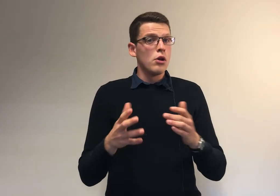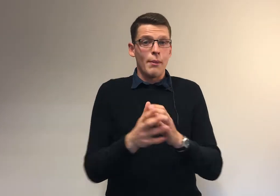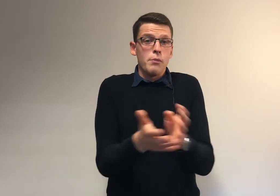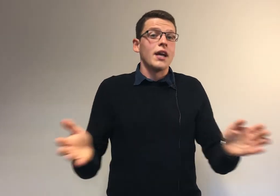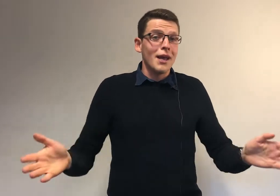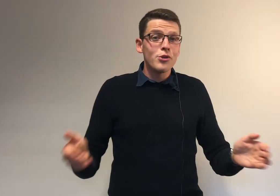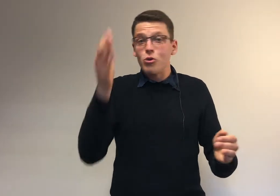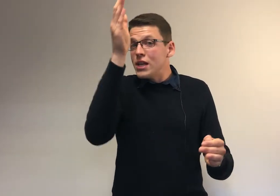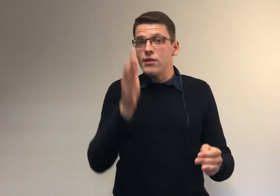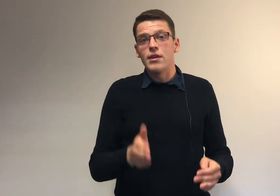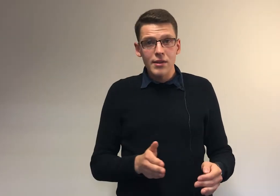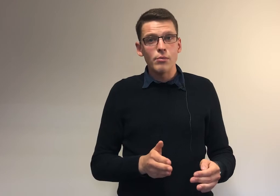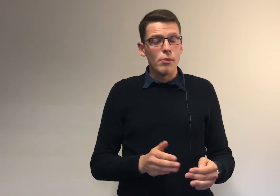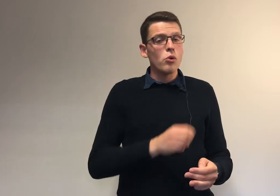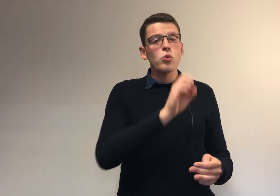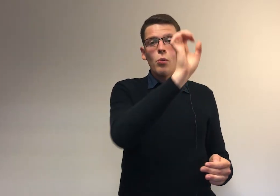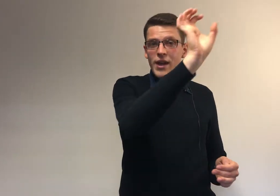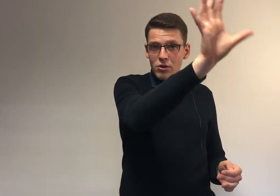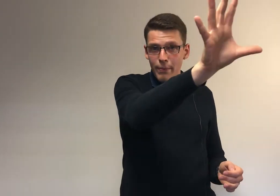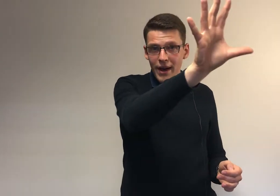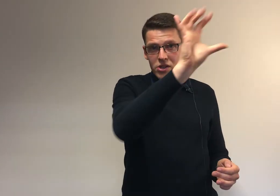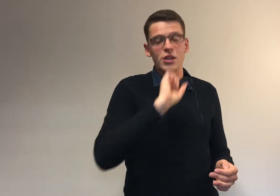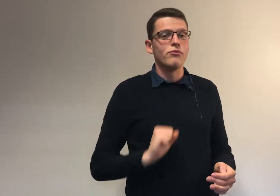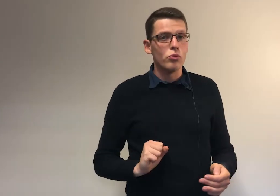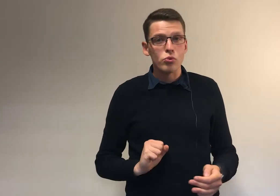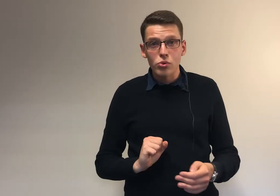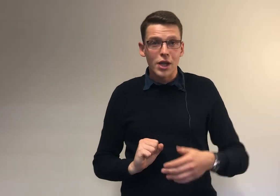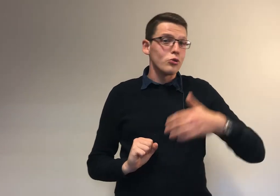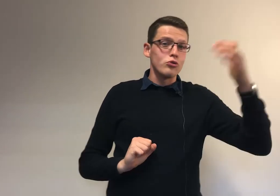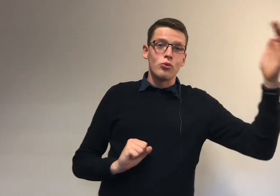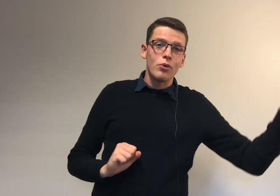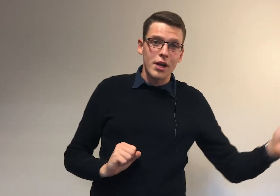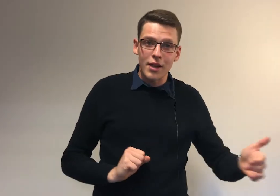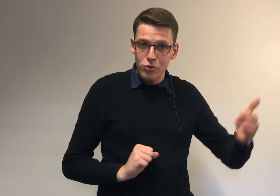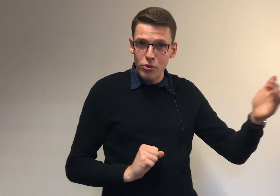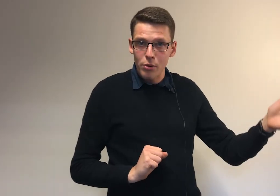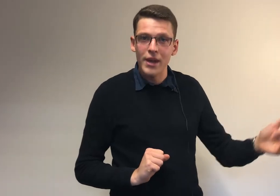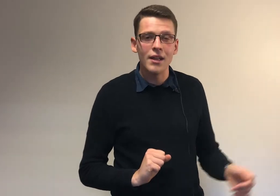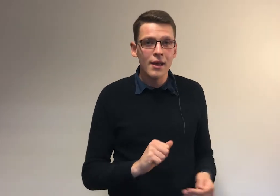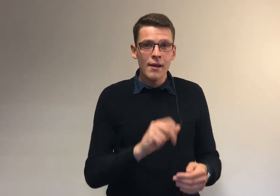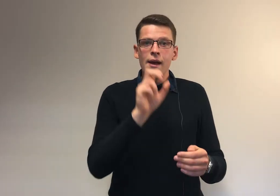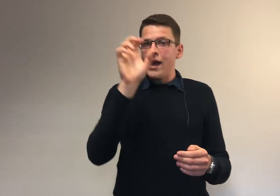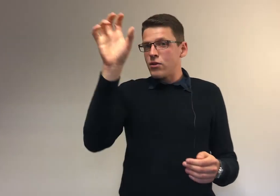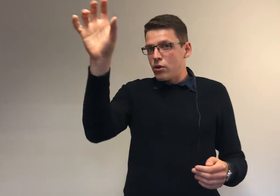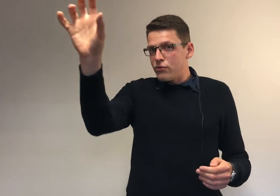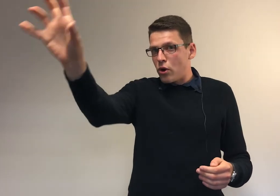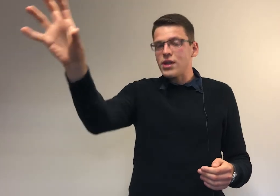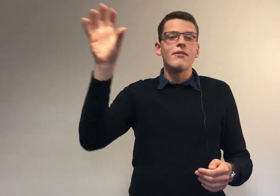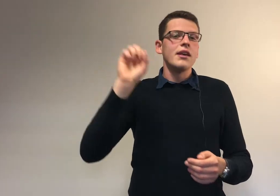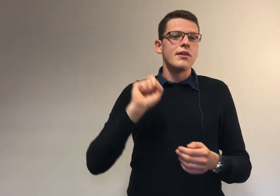La première étape, c'est de lister, simplement, combien de pages tu as vu au cours d'introduction à la littérature européenne. Est-ce qu'il faut retravailler ses